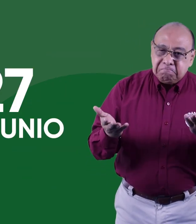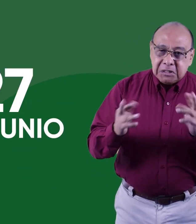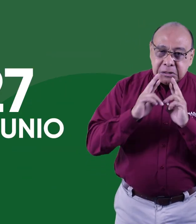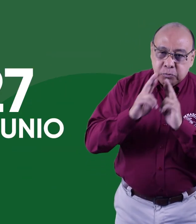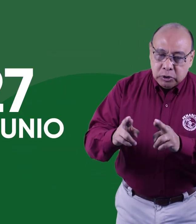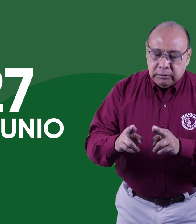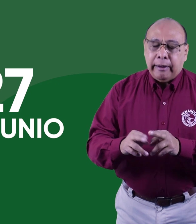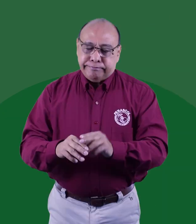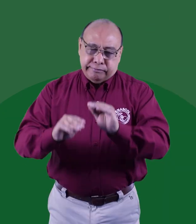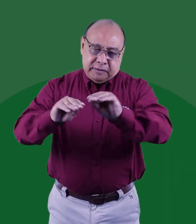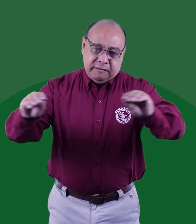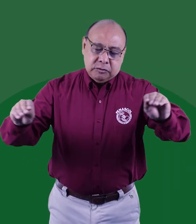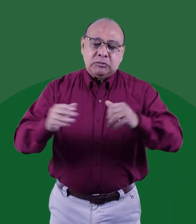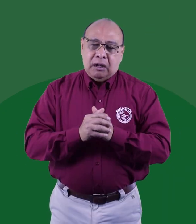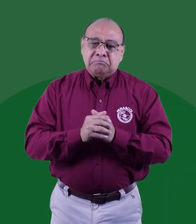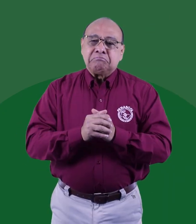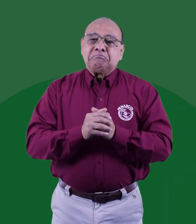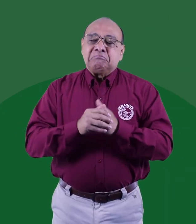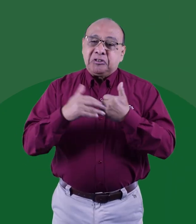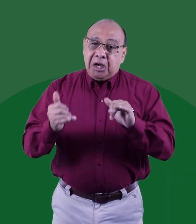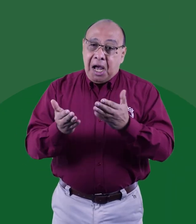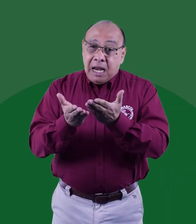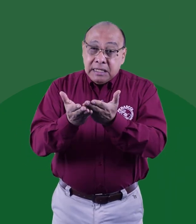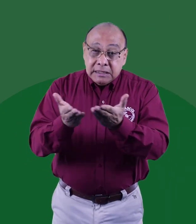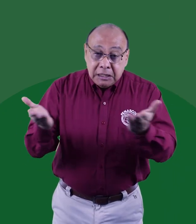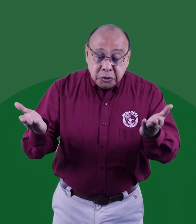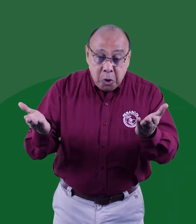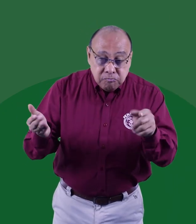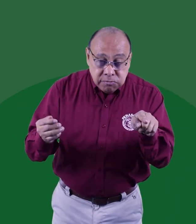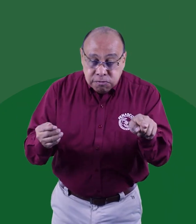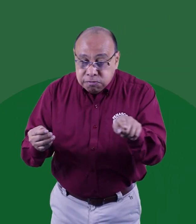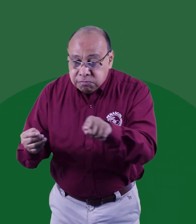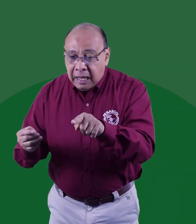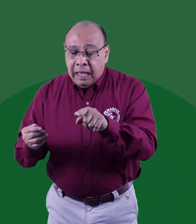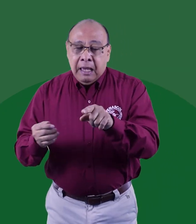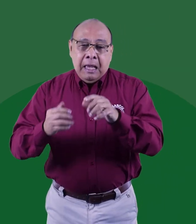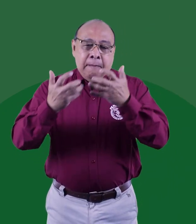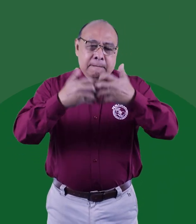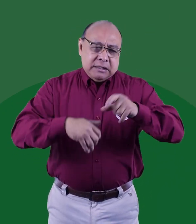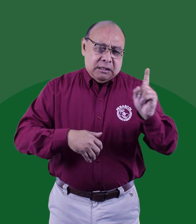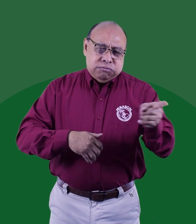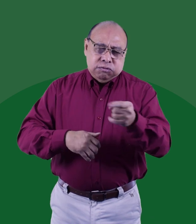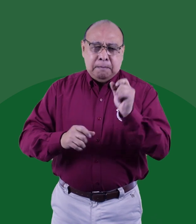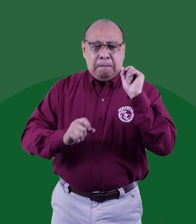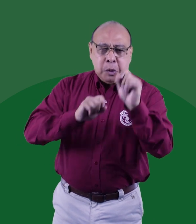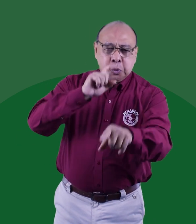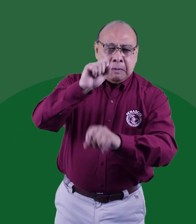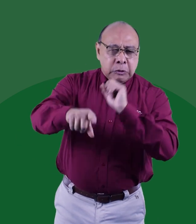Bien, pues les informamos que distintas entidades estuvieron haciendo comentarios a los prepliegos de licitación.